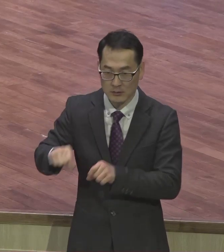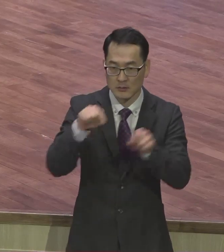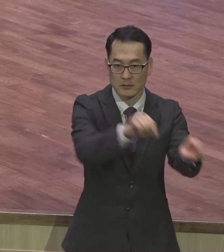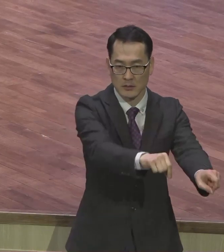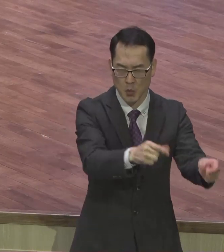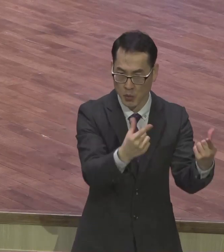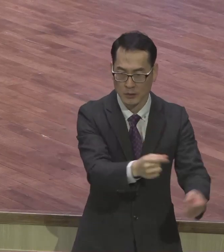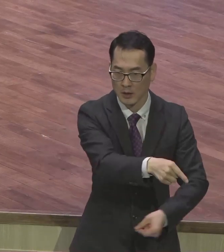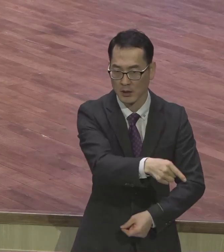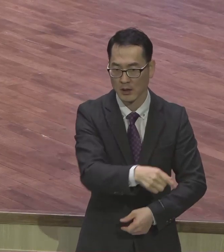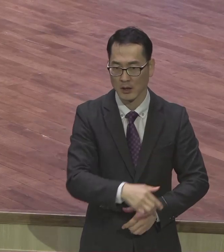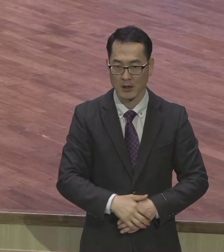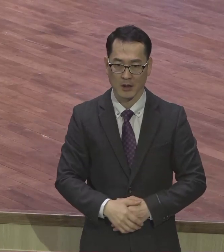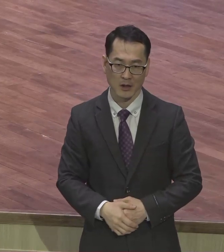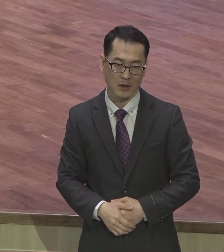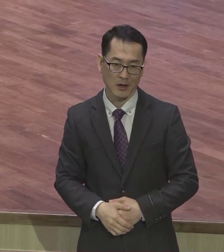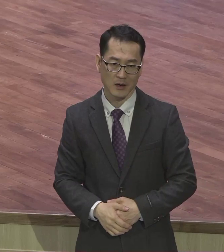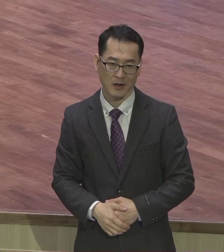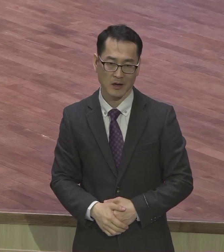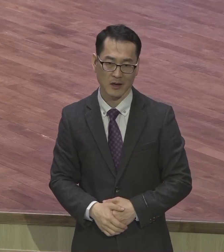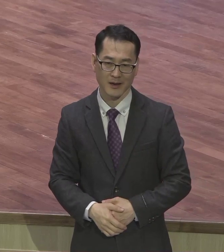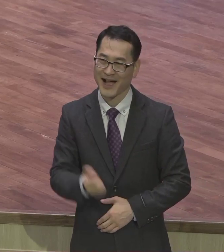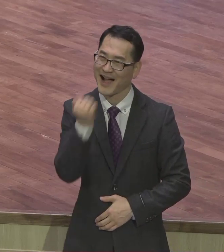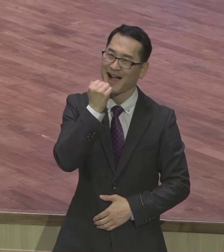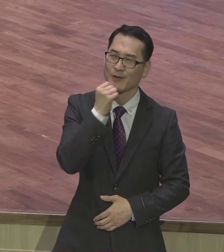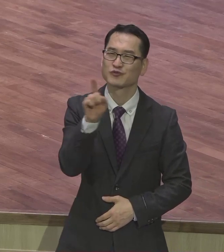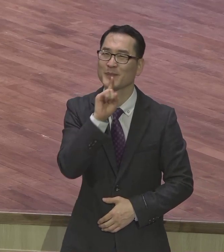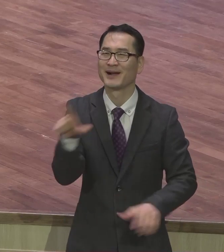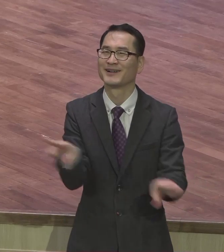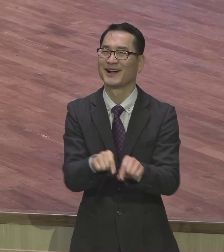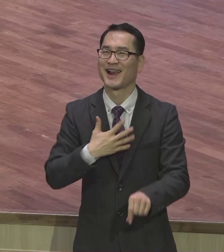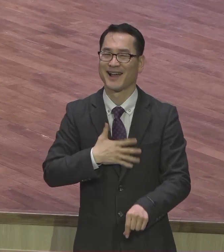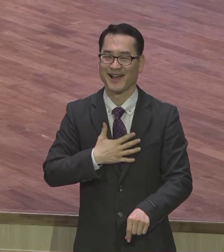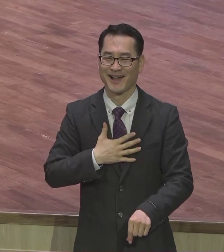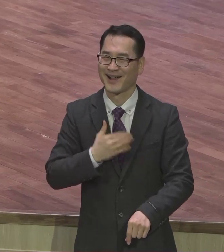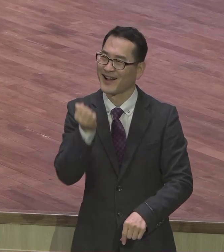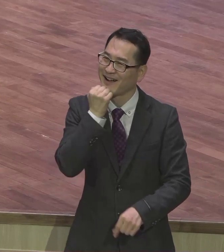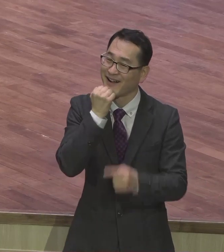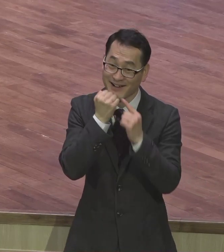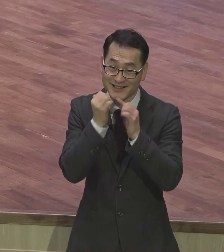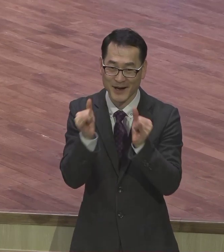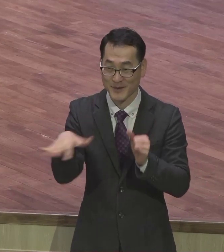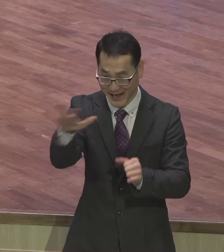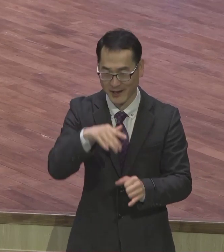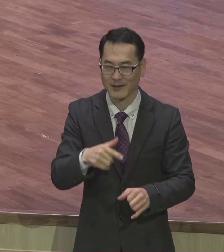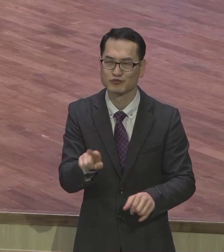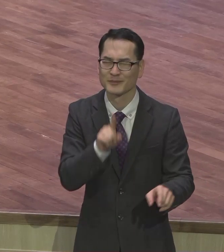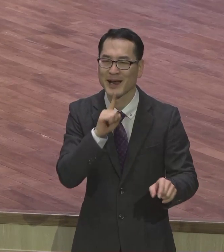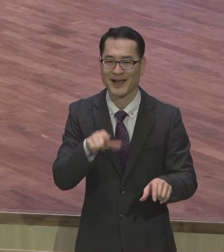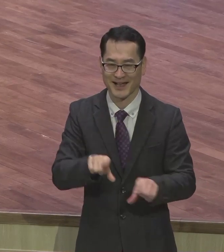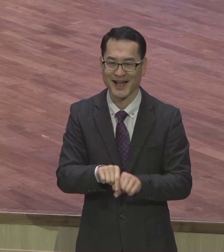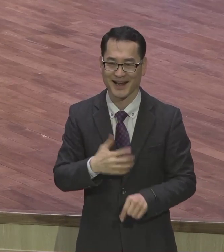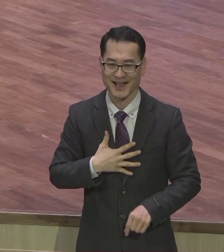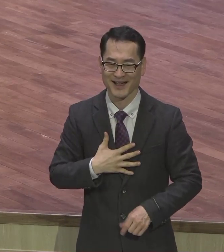웃는 사람은 알아들어요. 이걸 안 웃는다 아직도 찬양 흐름을 못한 거예요.